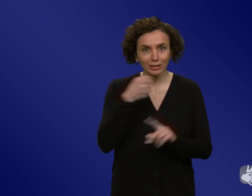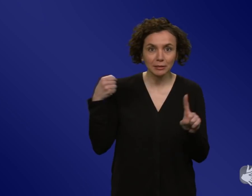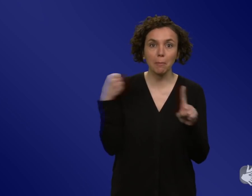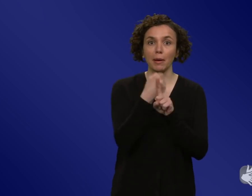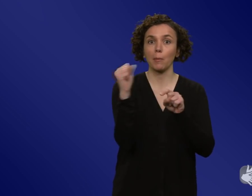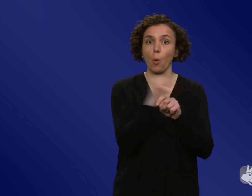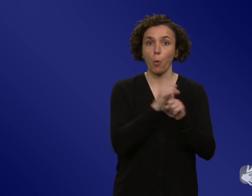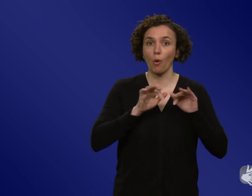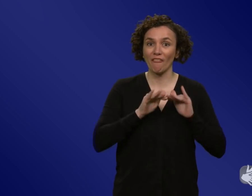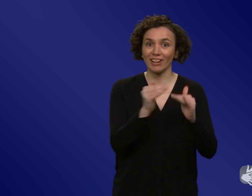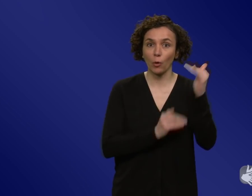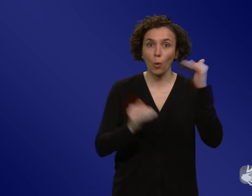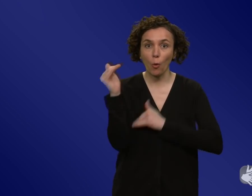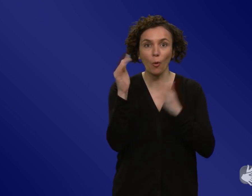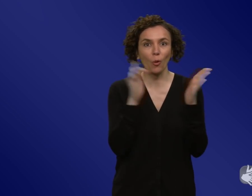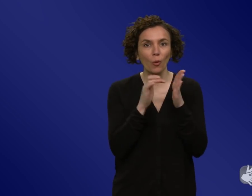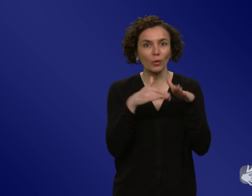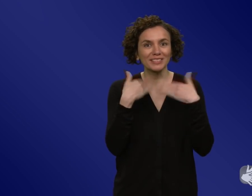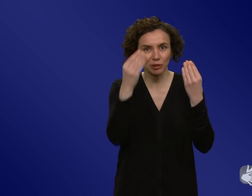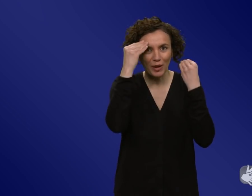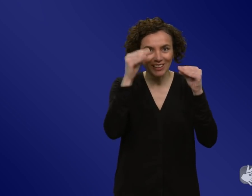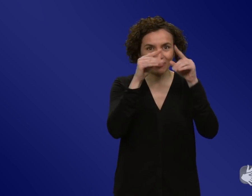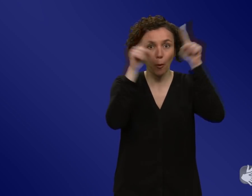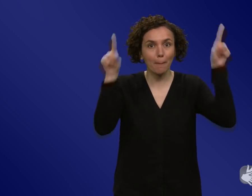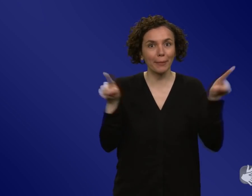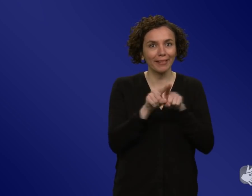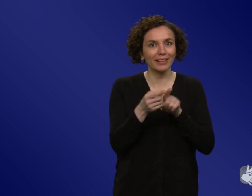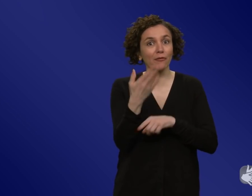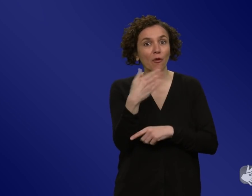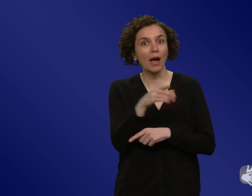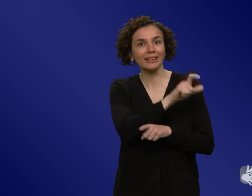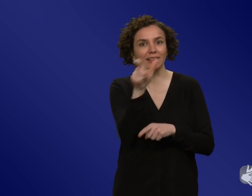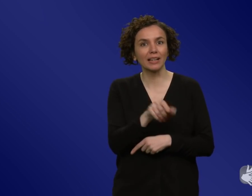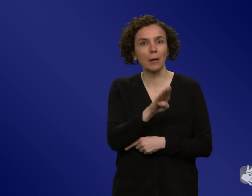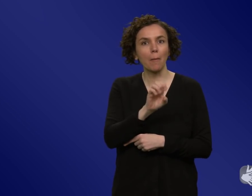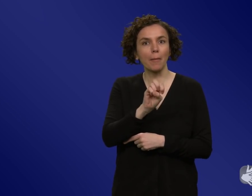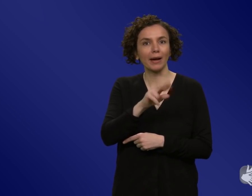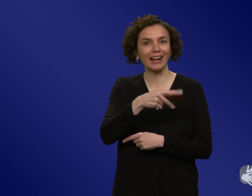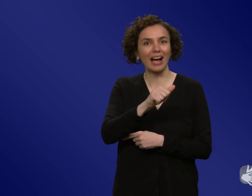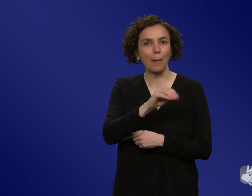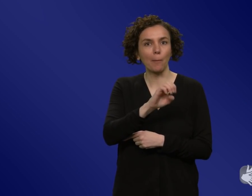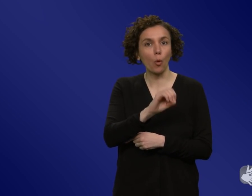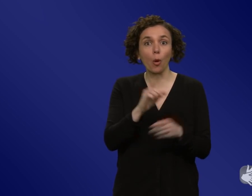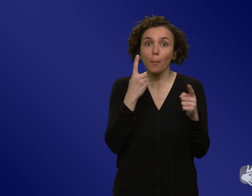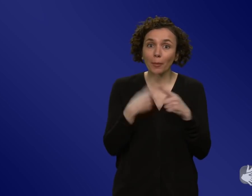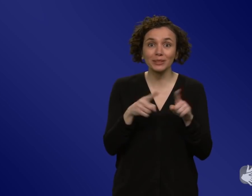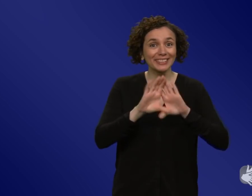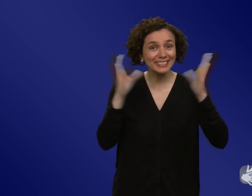spielen eine wichtige Rolle, aber auch diese Ansprache ganz zu Beginn der Pandemie im März von der Bundeskanzlerin Angela Merkel, die ja sehr